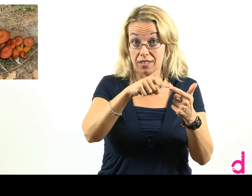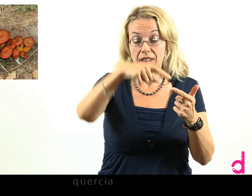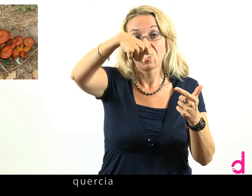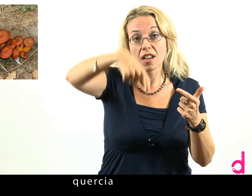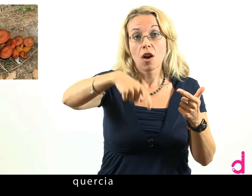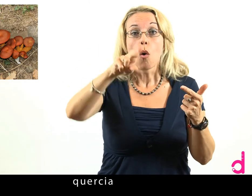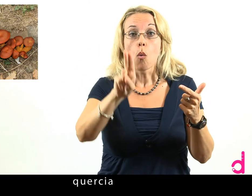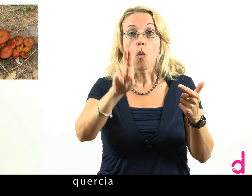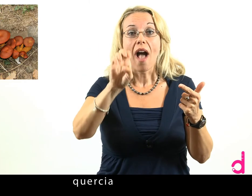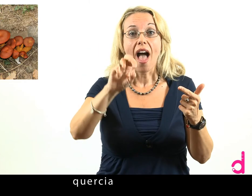Quercia